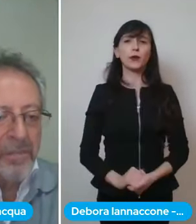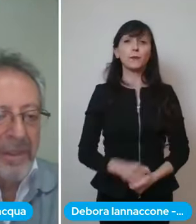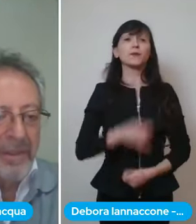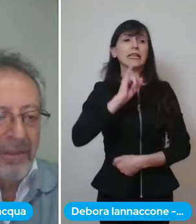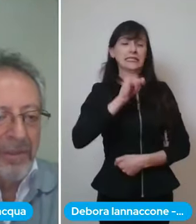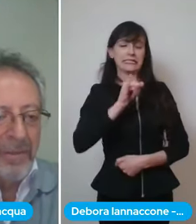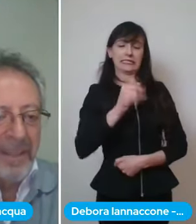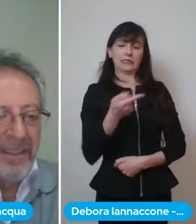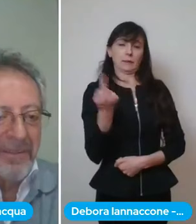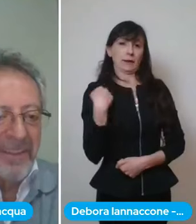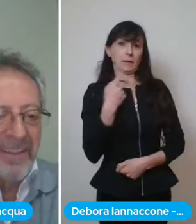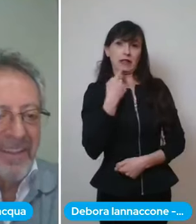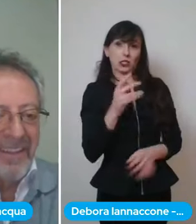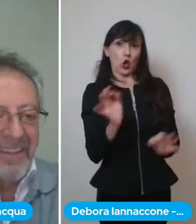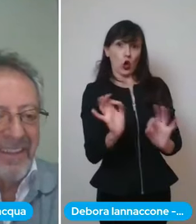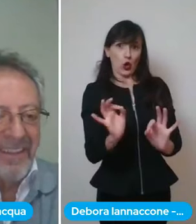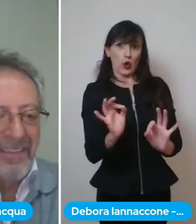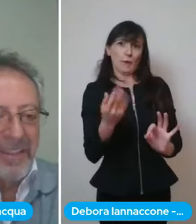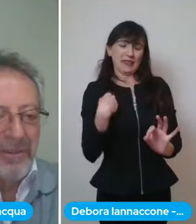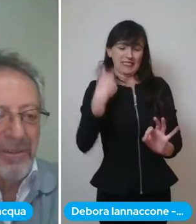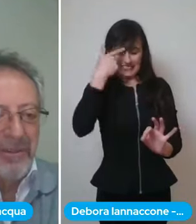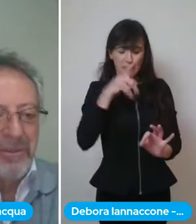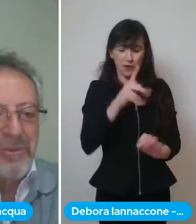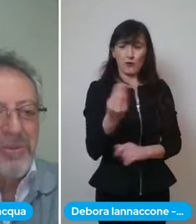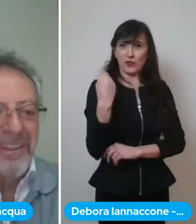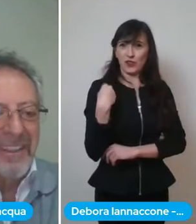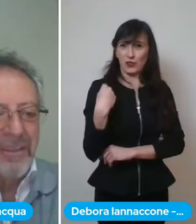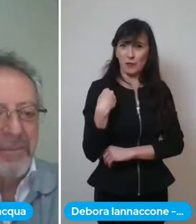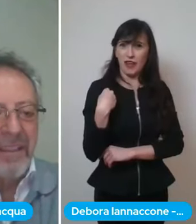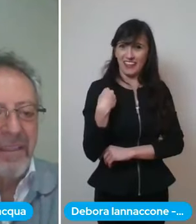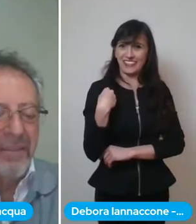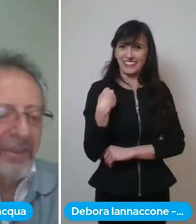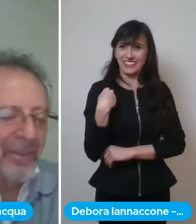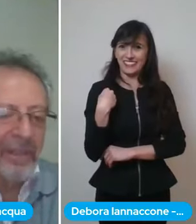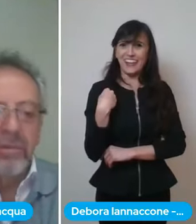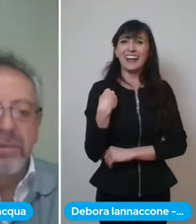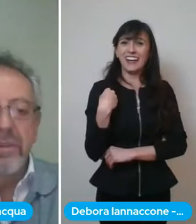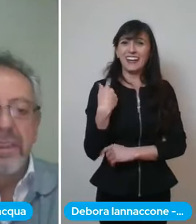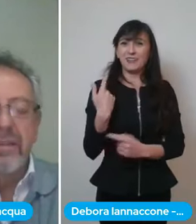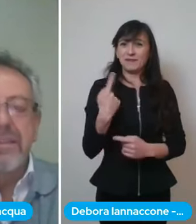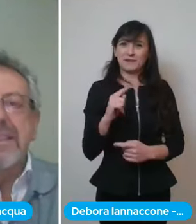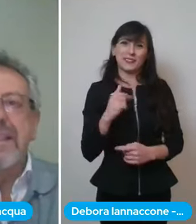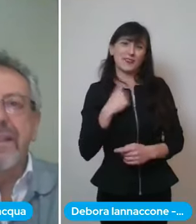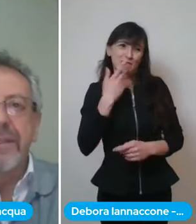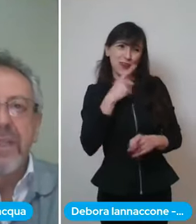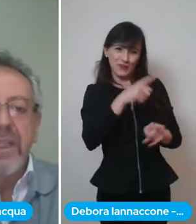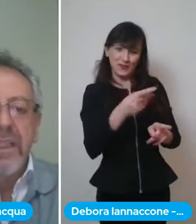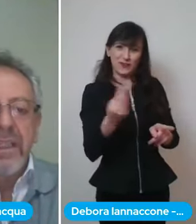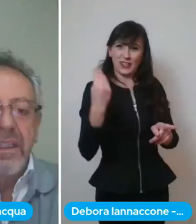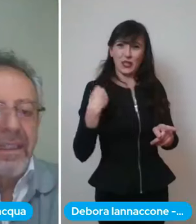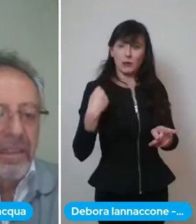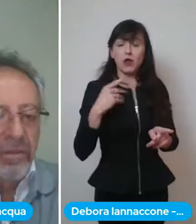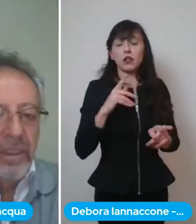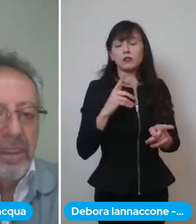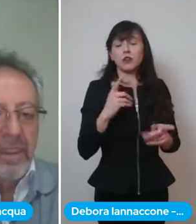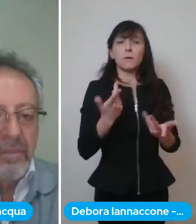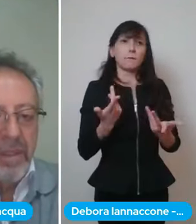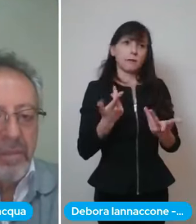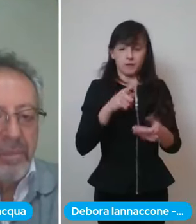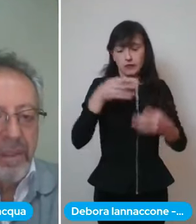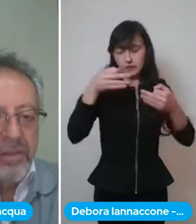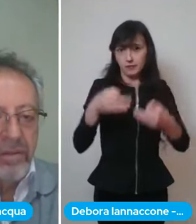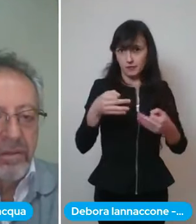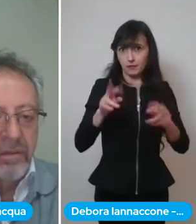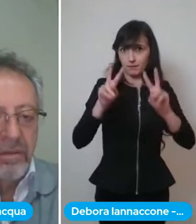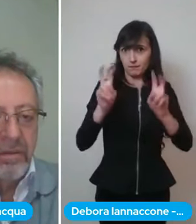perché mi aspettavo la domanda quindi avrei tolto il gusto della domanda però non è un gusto è una cosa seria eh anche noi ieri